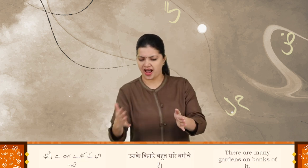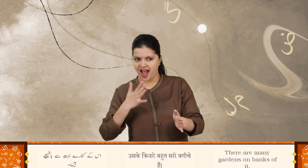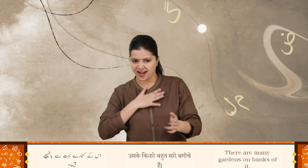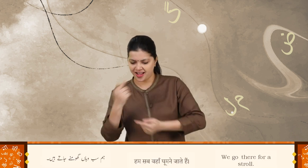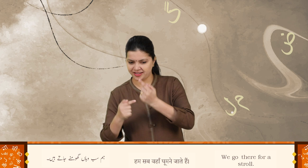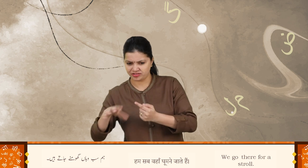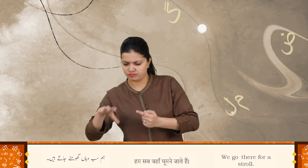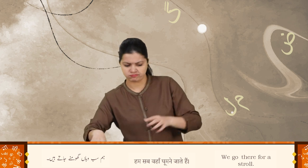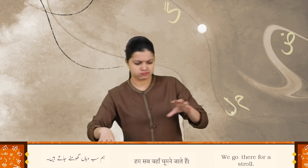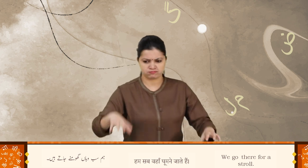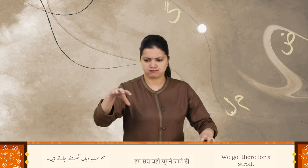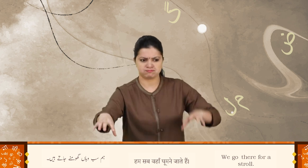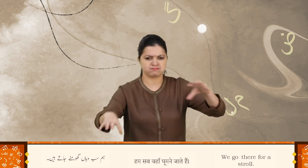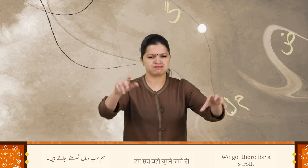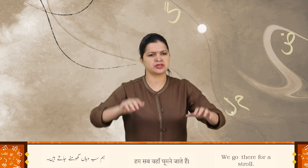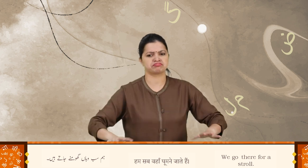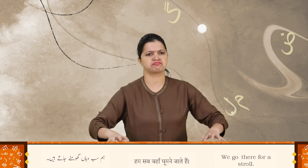ہم سب وہاں گھومنے جاتے ہیں